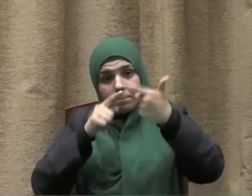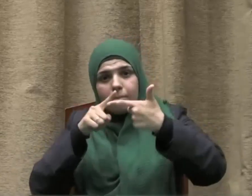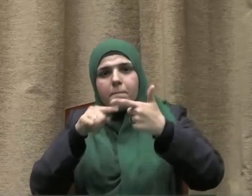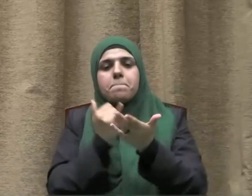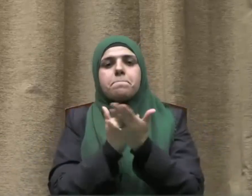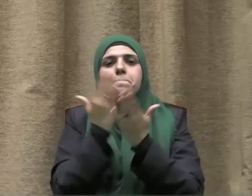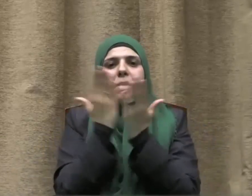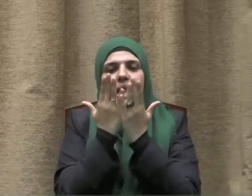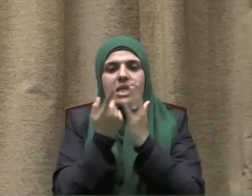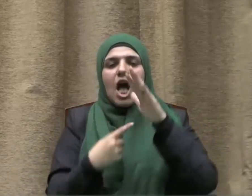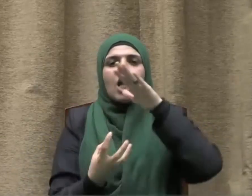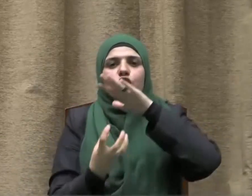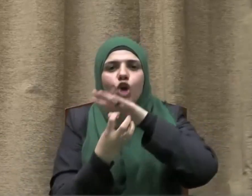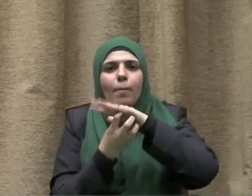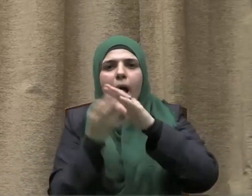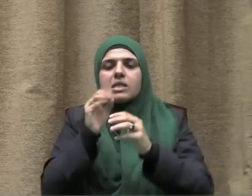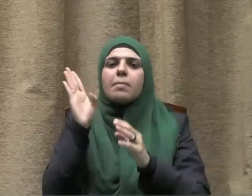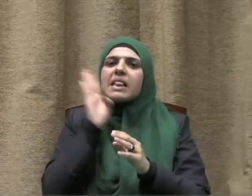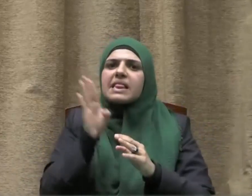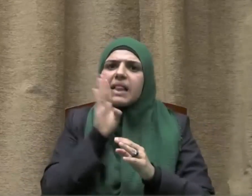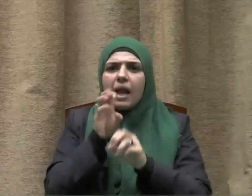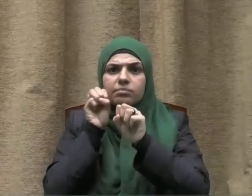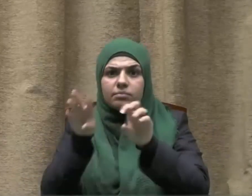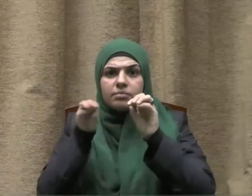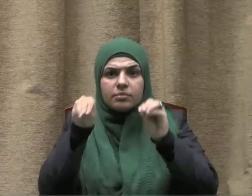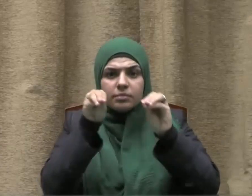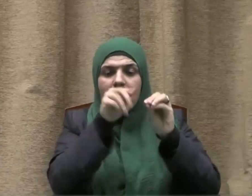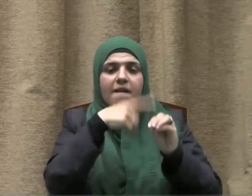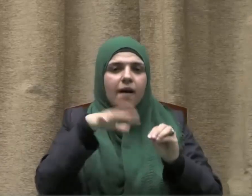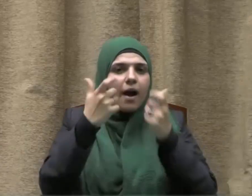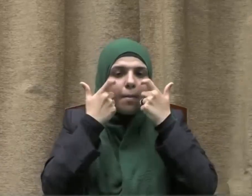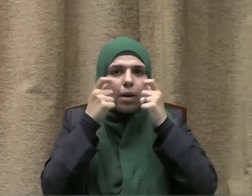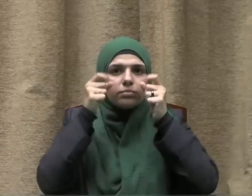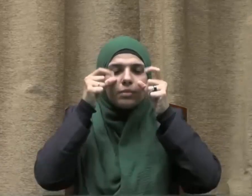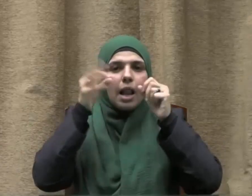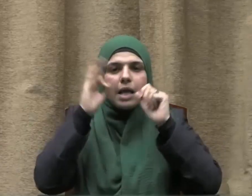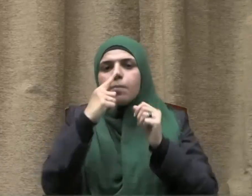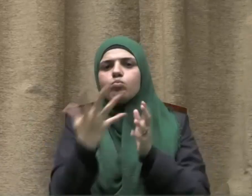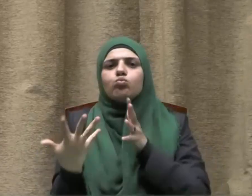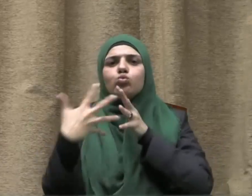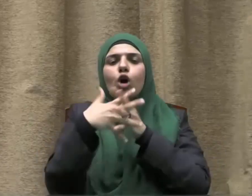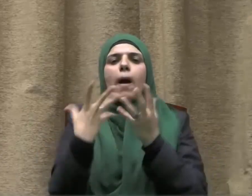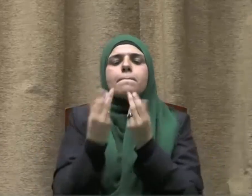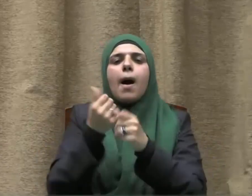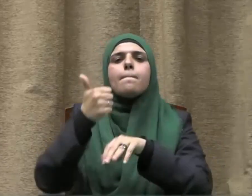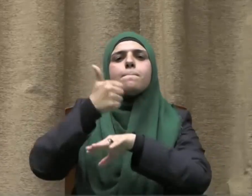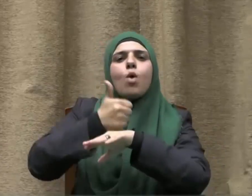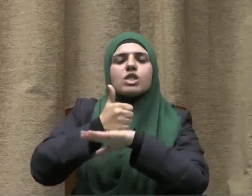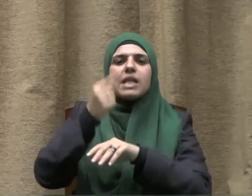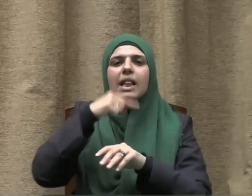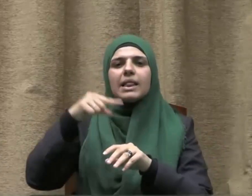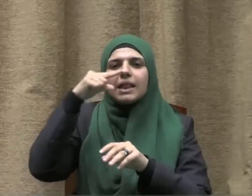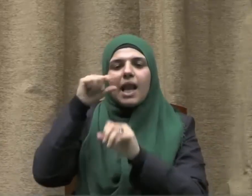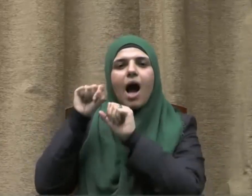بالمدرسة والجامعة ودورها التعليمي والتوجيهي ومشاركة مع المؤسسات الدينية